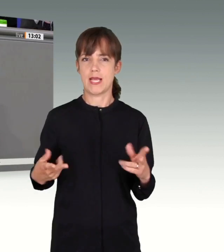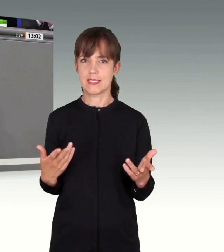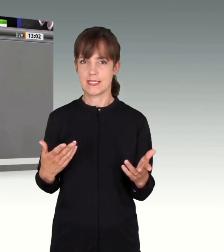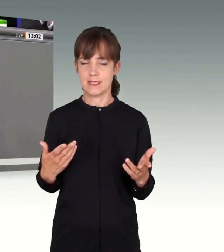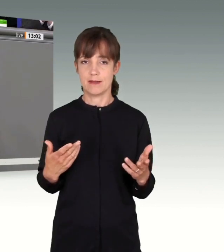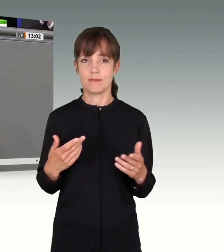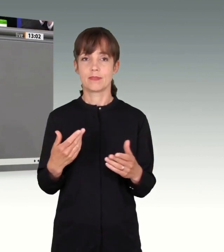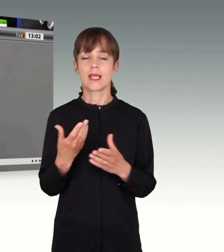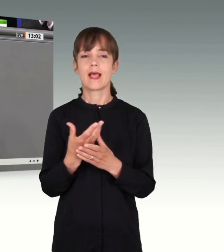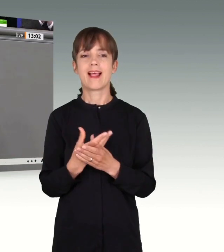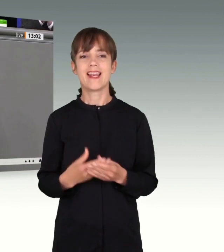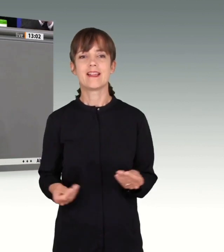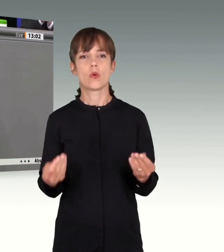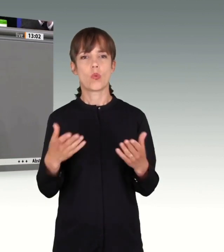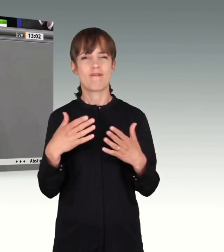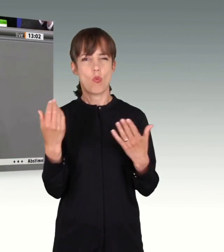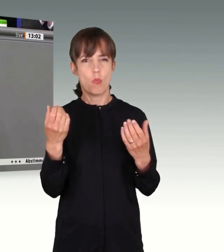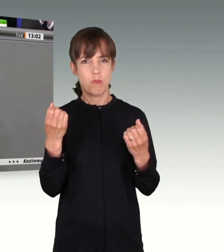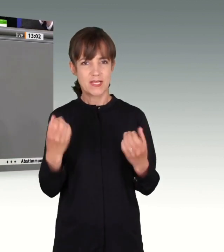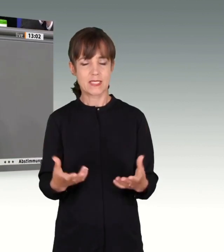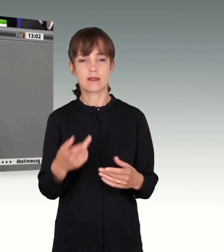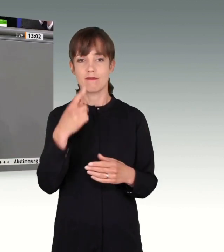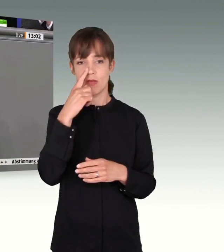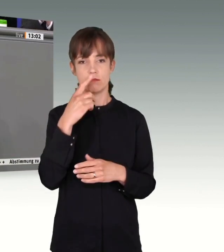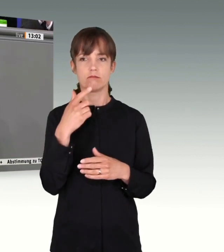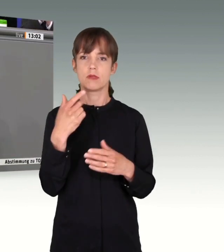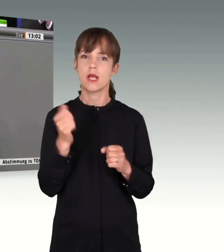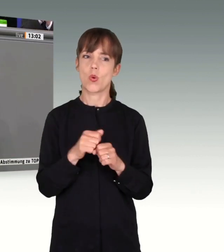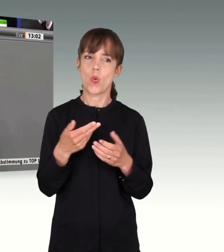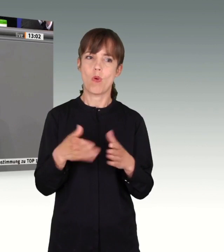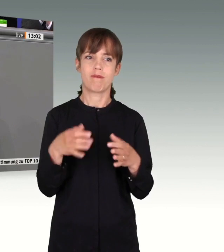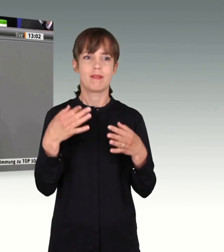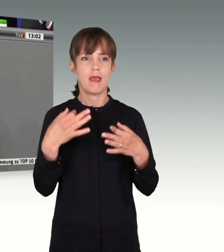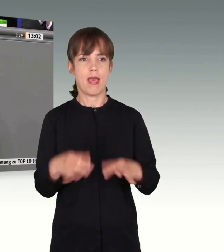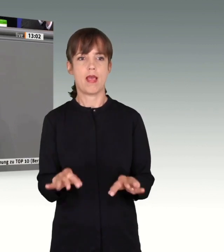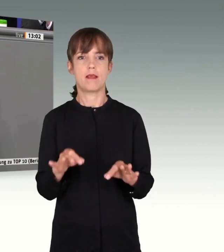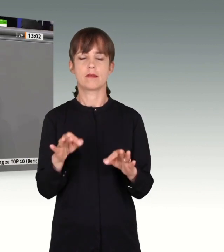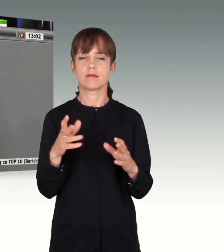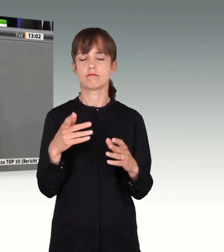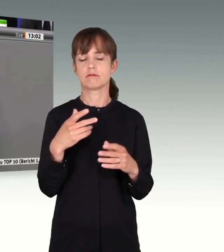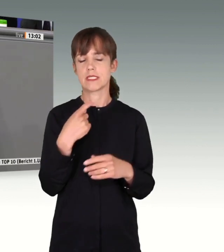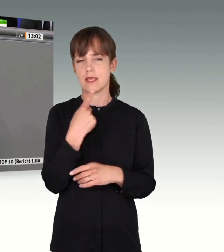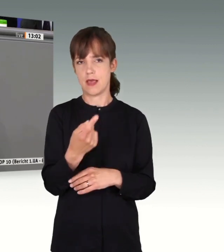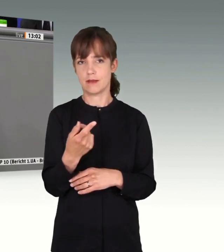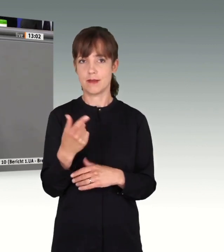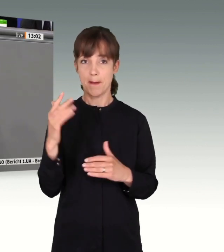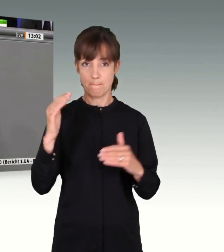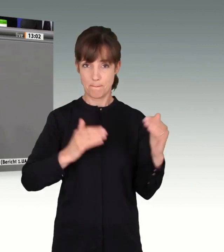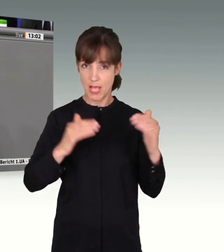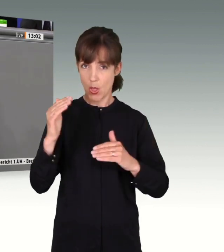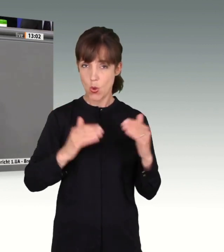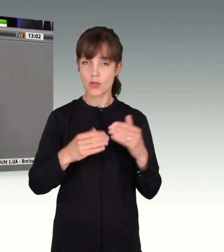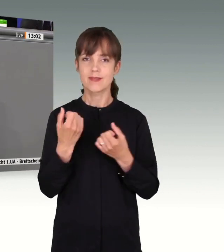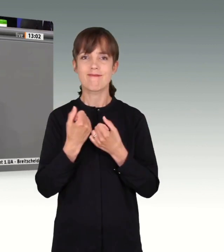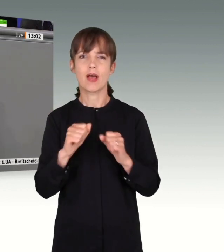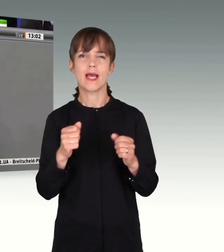Linderung beginnt da, wo man Dinge auch offen und ehrlich aus und anspricht. Unsere Balance von Freiheit